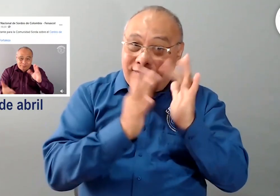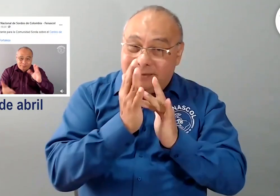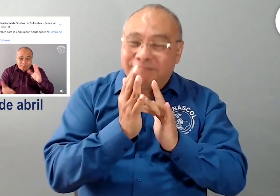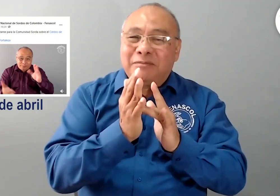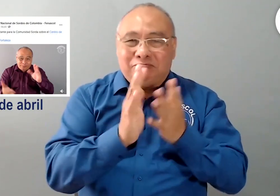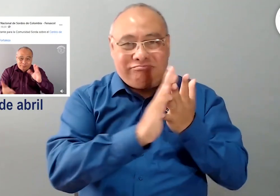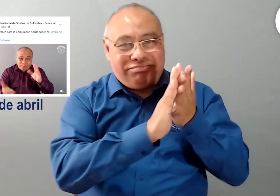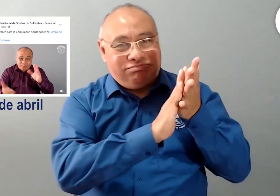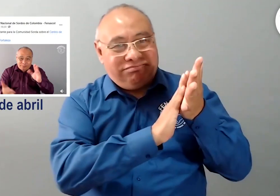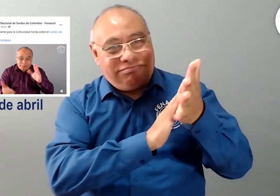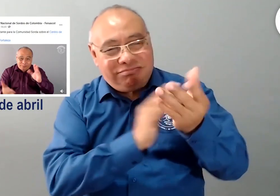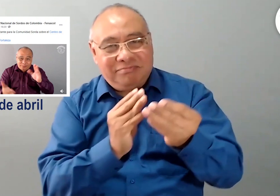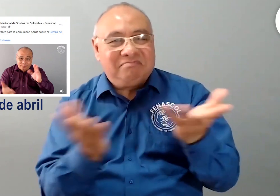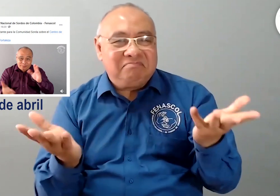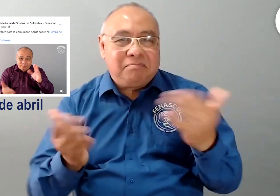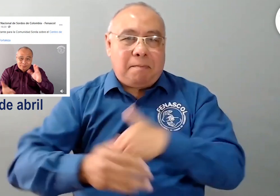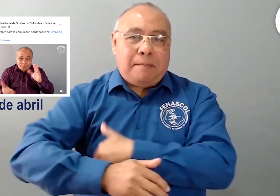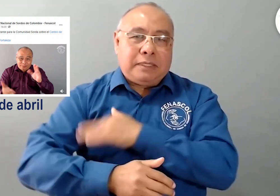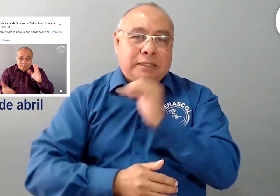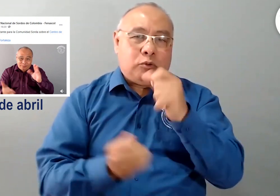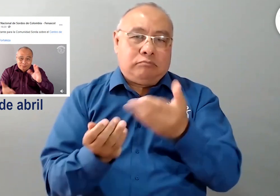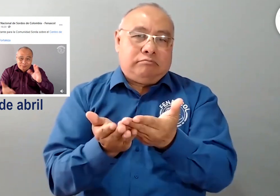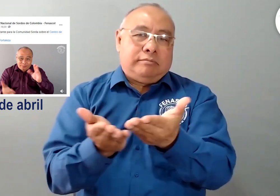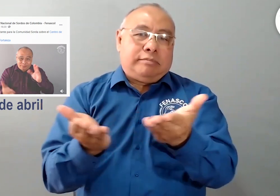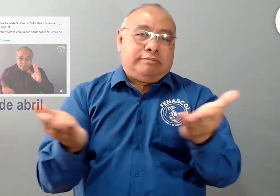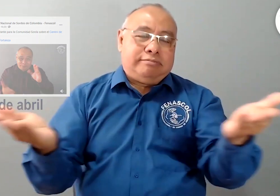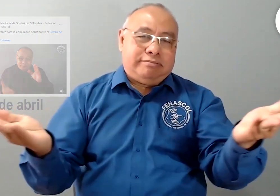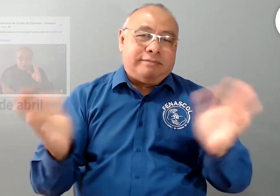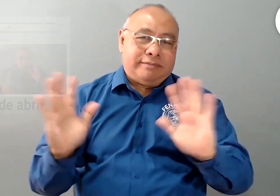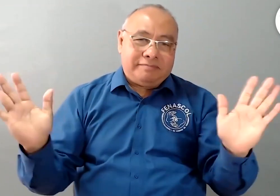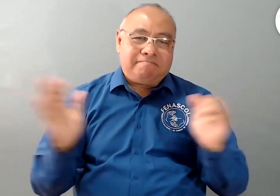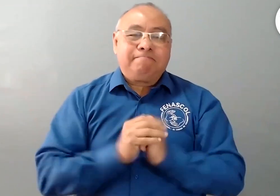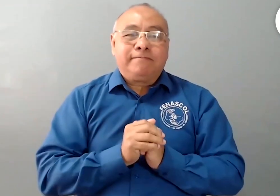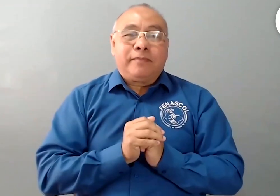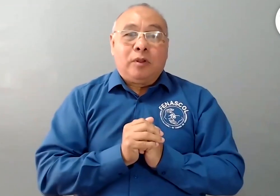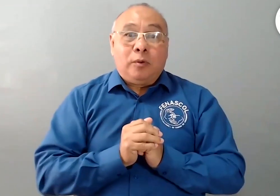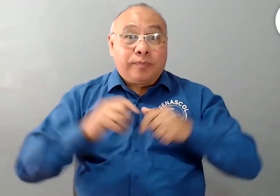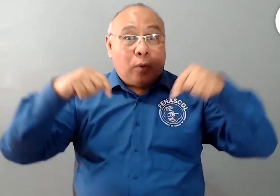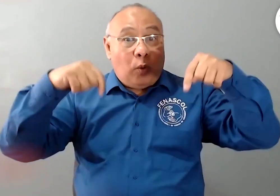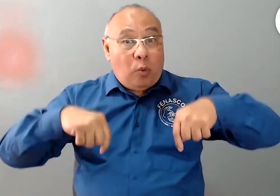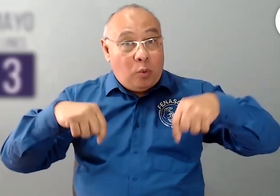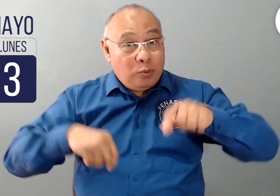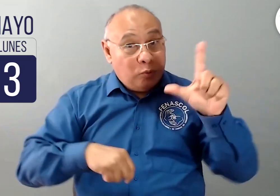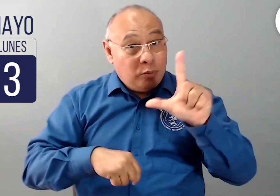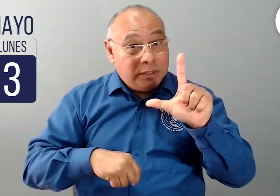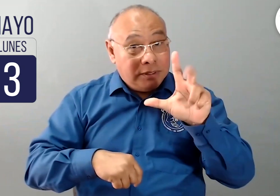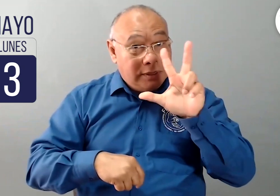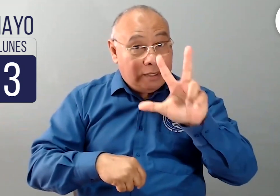30 de abril les estuvimos informando acerca de la licitación de adjudicación de servicios del Centro Arlevo del